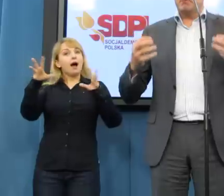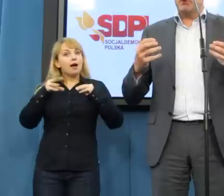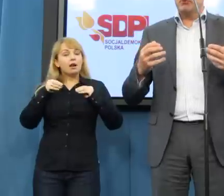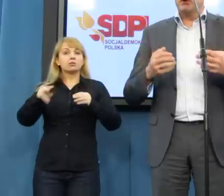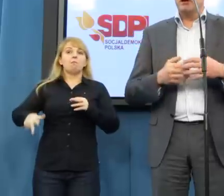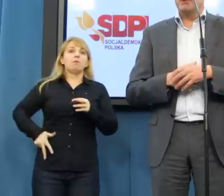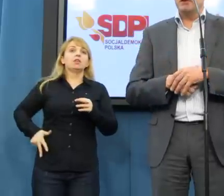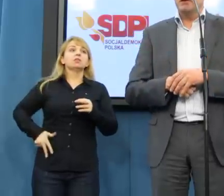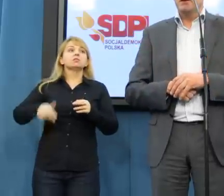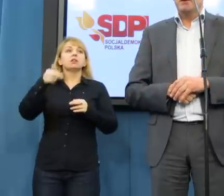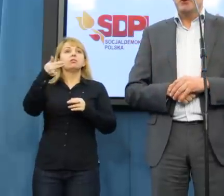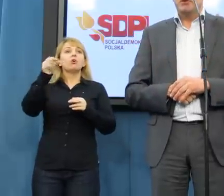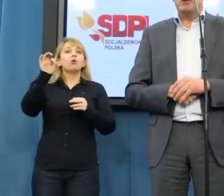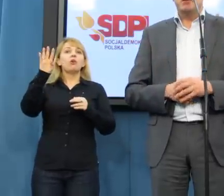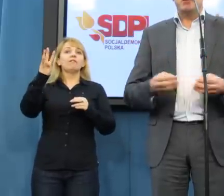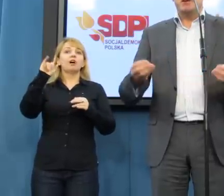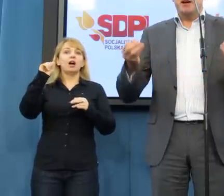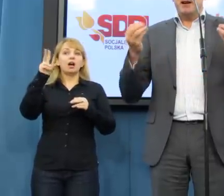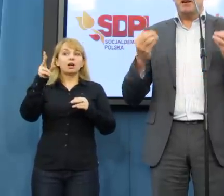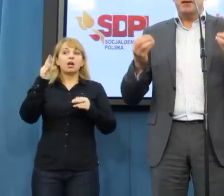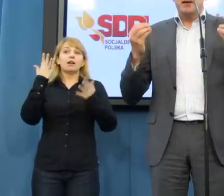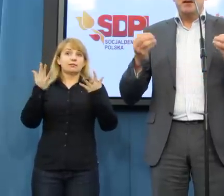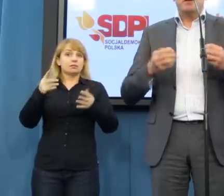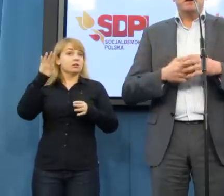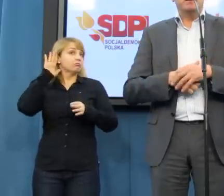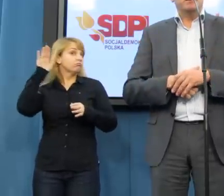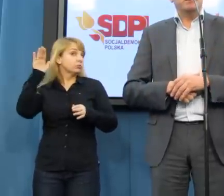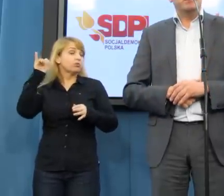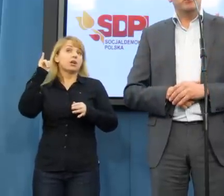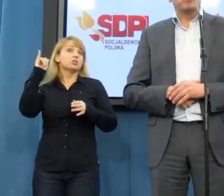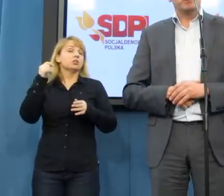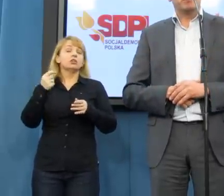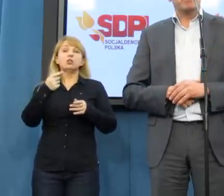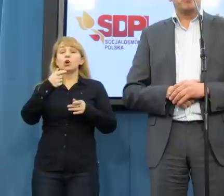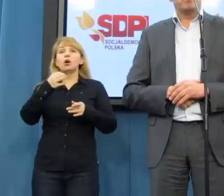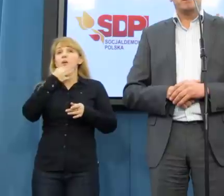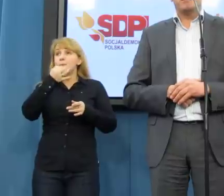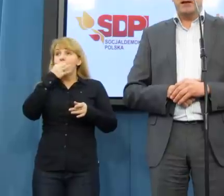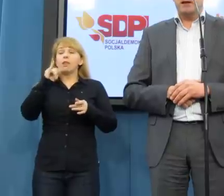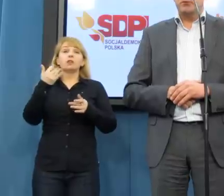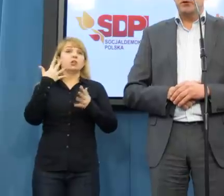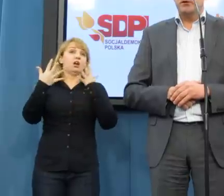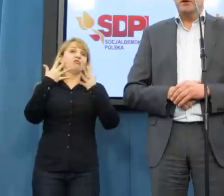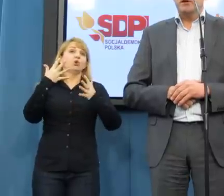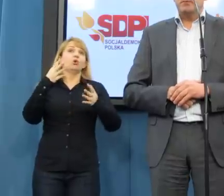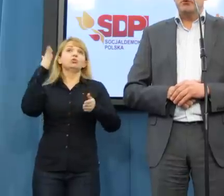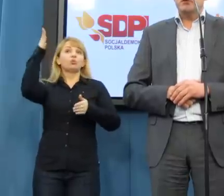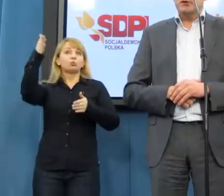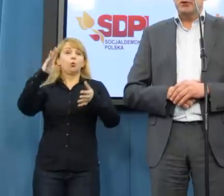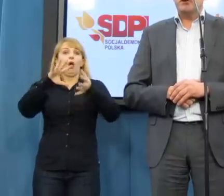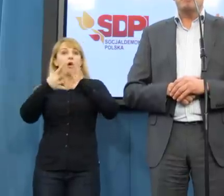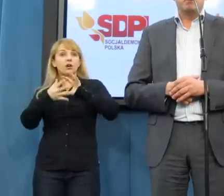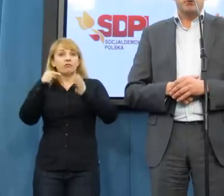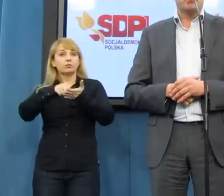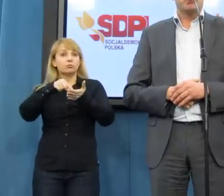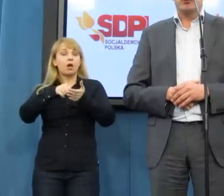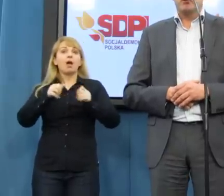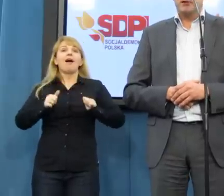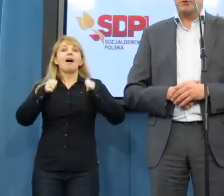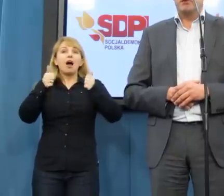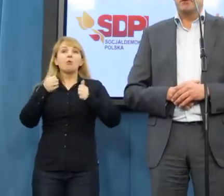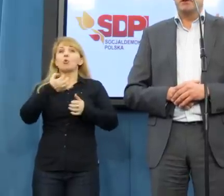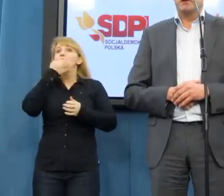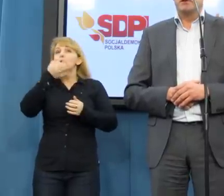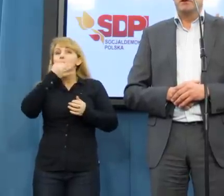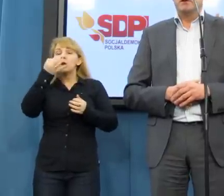jeśli zechce posłuchać i dowiedzieć się, jak ten obszar reformować, tak, by na polskich drogach po prostu